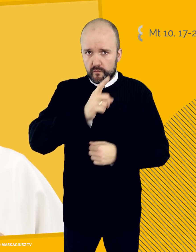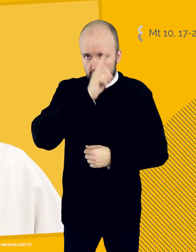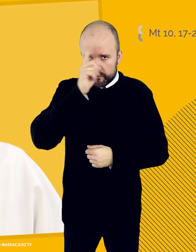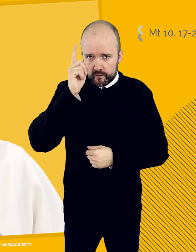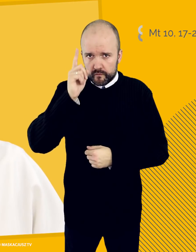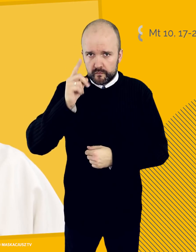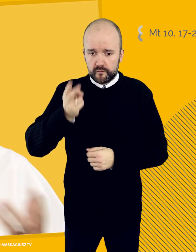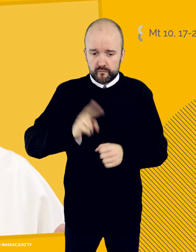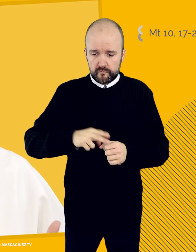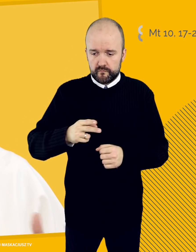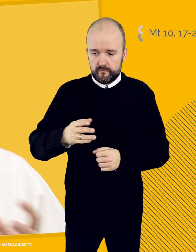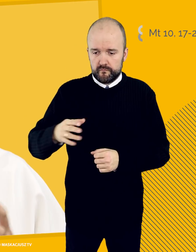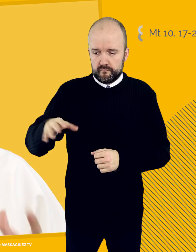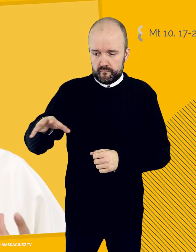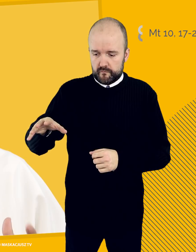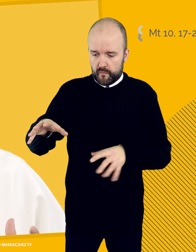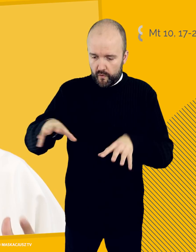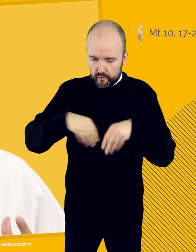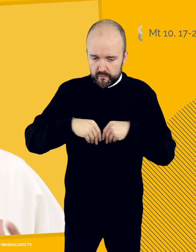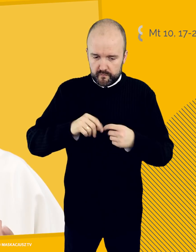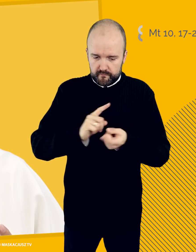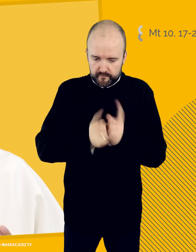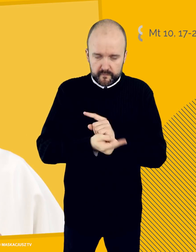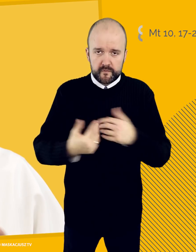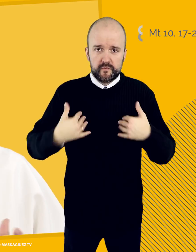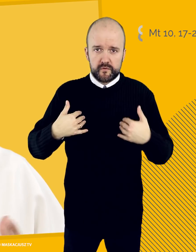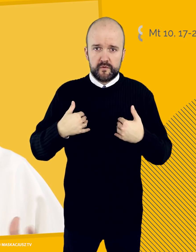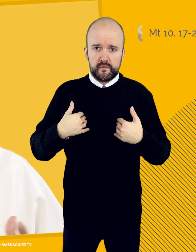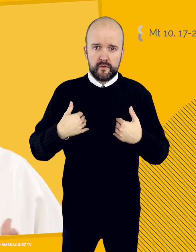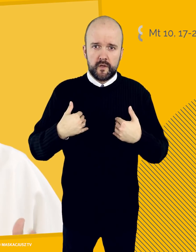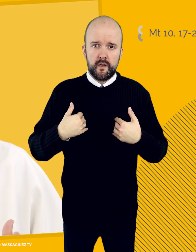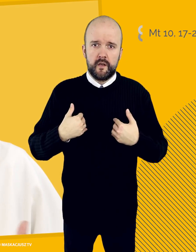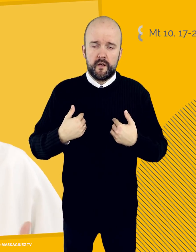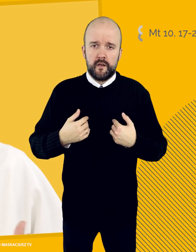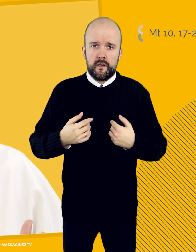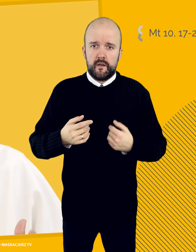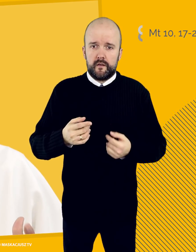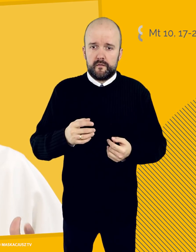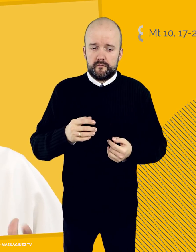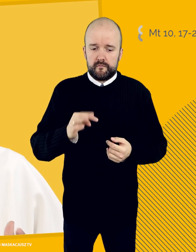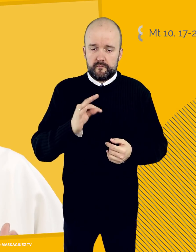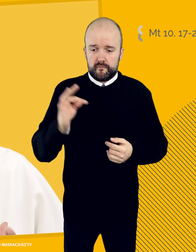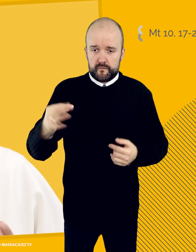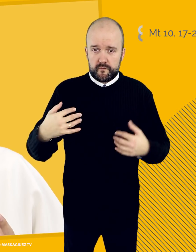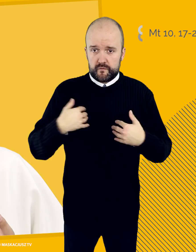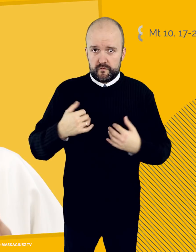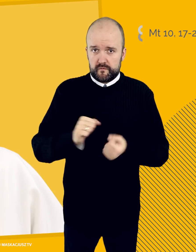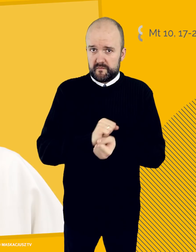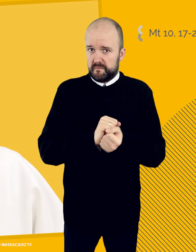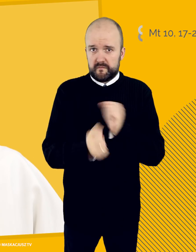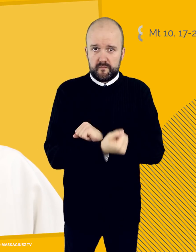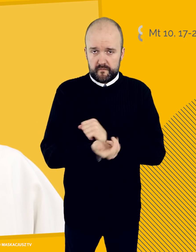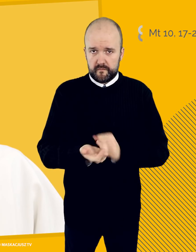doznali nawrócenia, czy jakichś różnych w swoim życiu takich ciekawych, spektakularnych rzeczy.